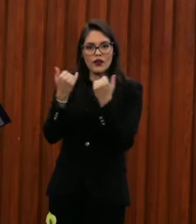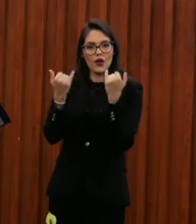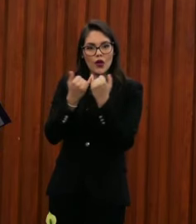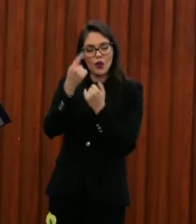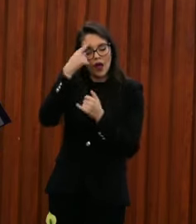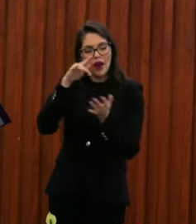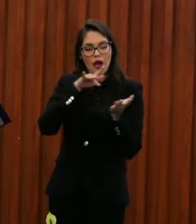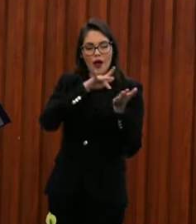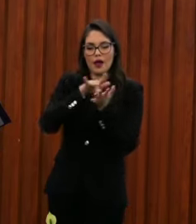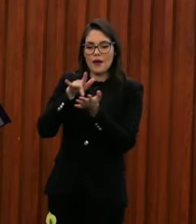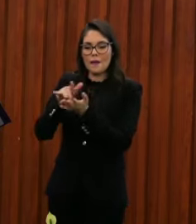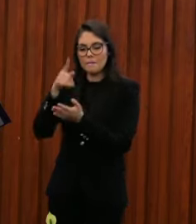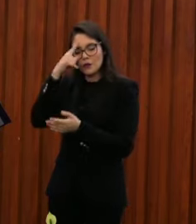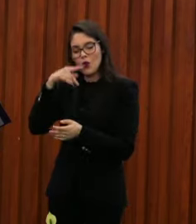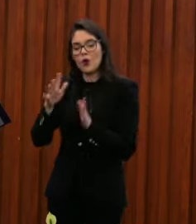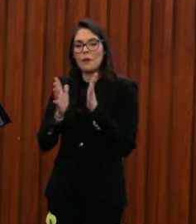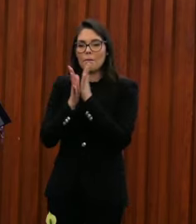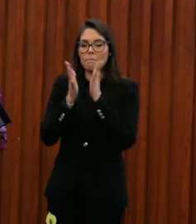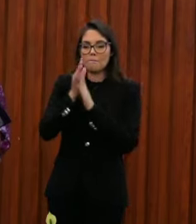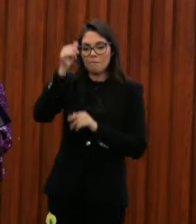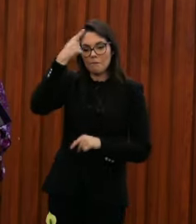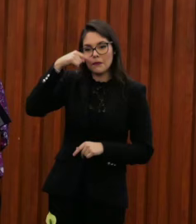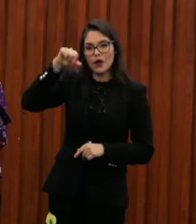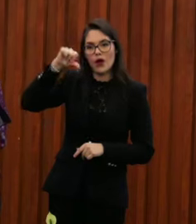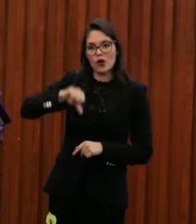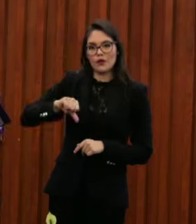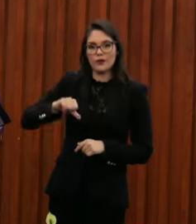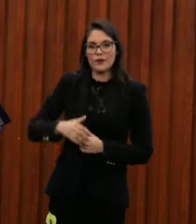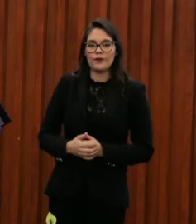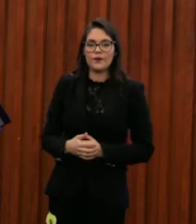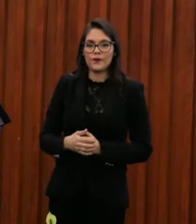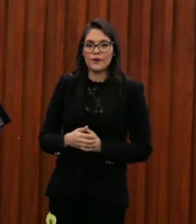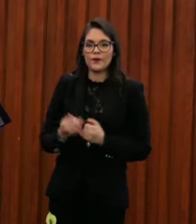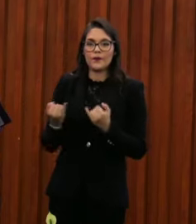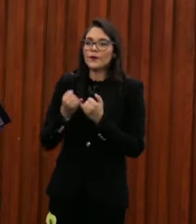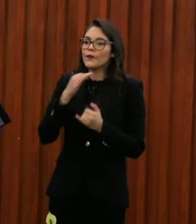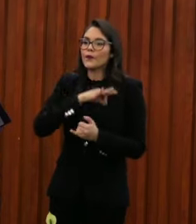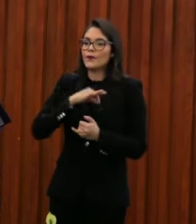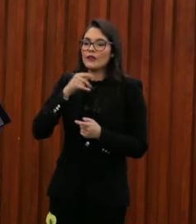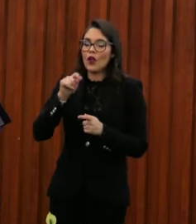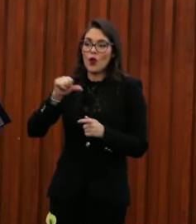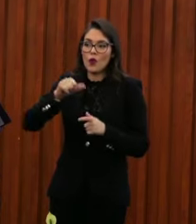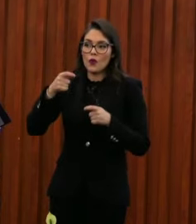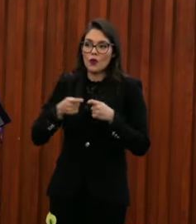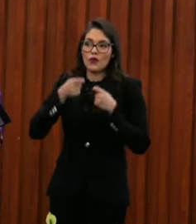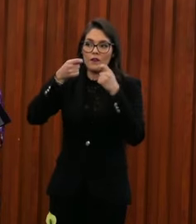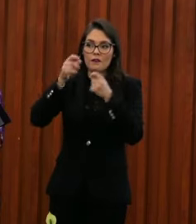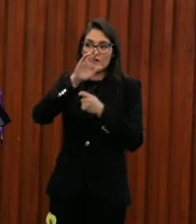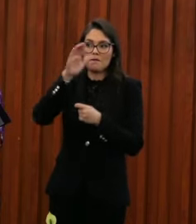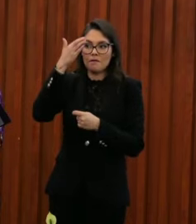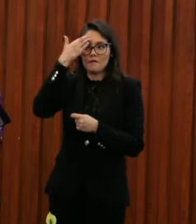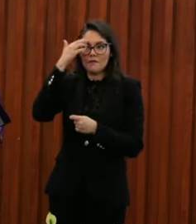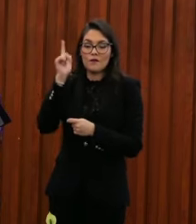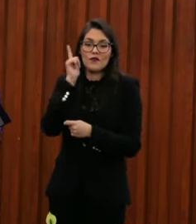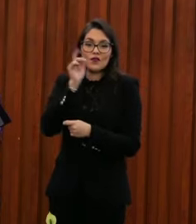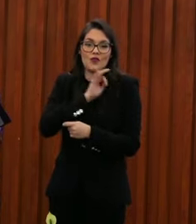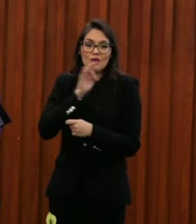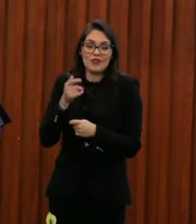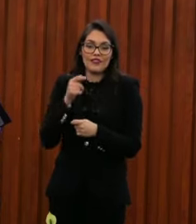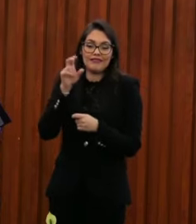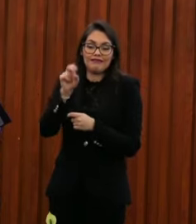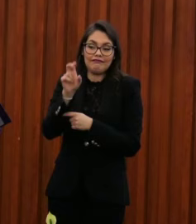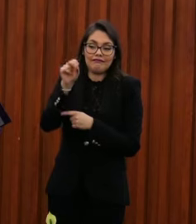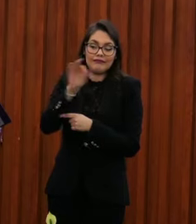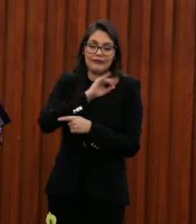aquellas que el día de hoy reciben este reconocimiento. Ojalá pudiéramos darlo más seguido cada semana, muchas